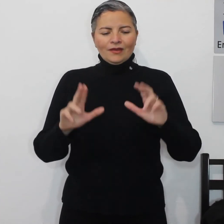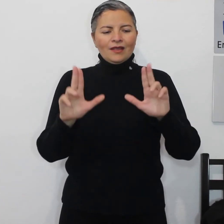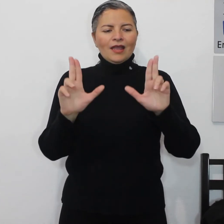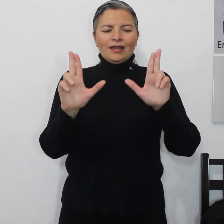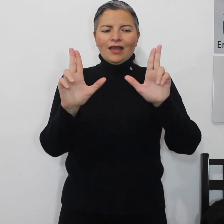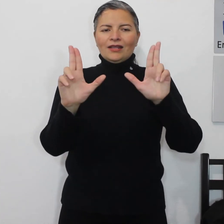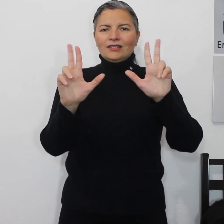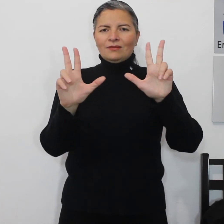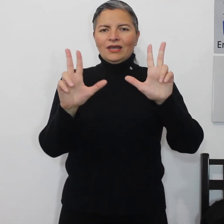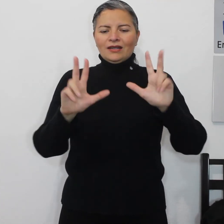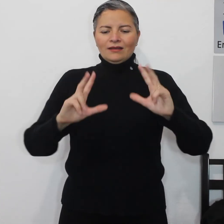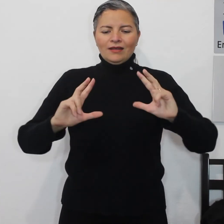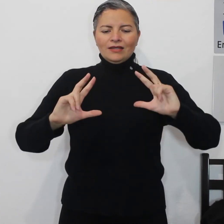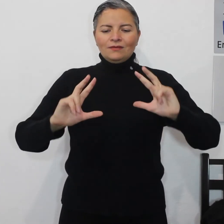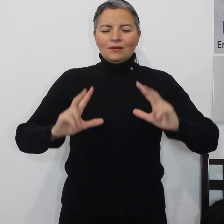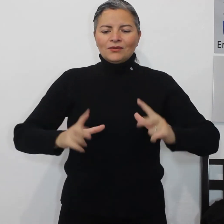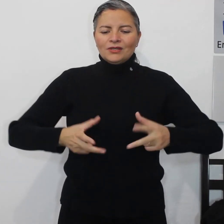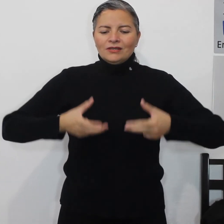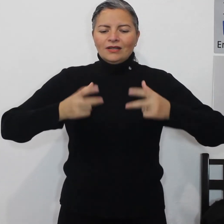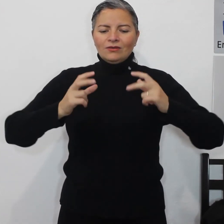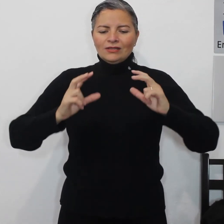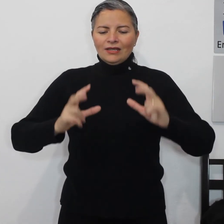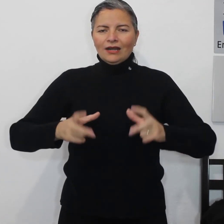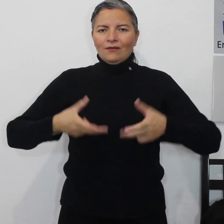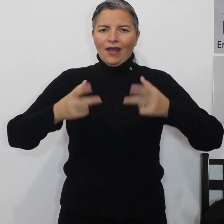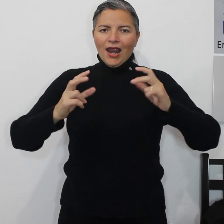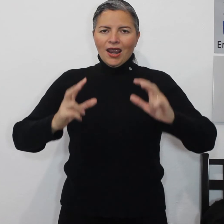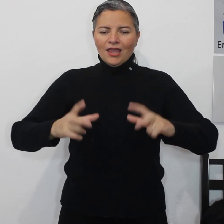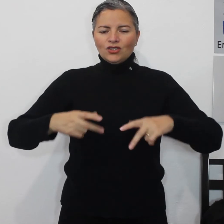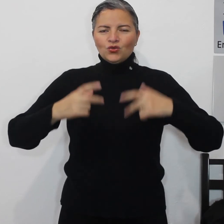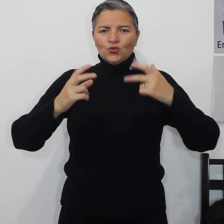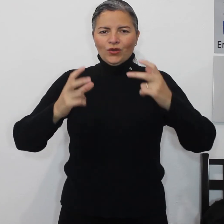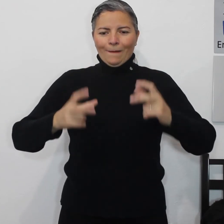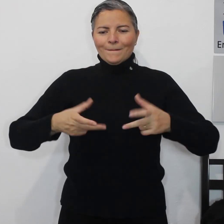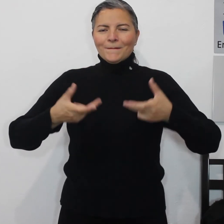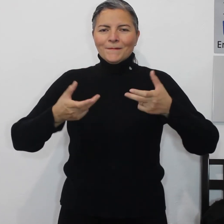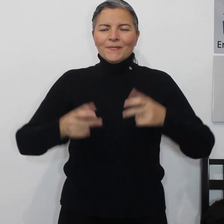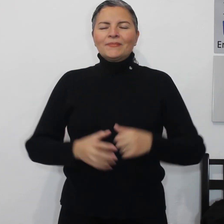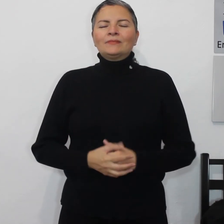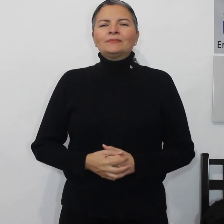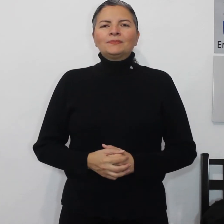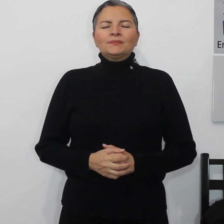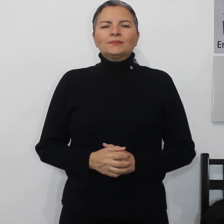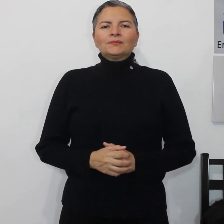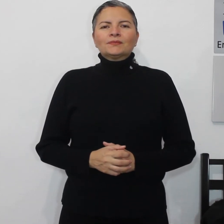la H abierta y vamos a hacerlo hacia arriba lechuga licuado